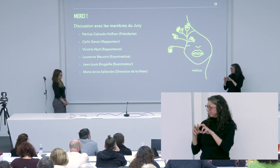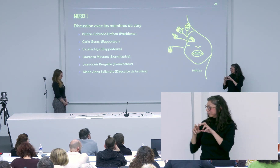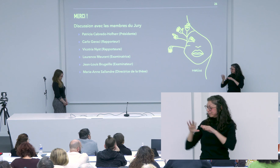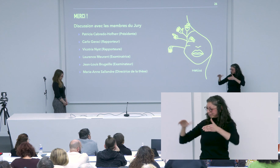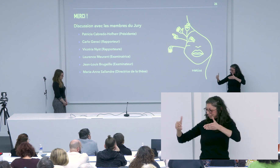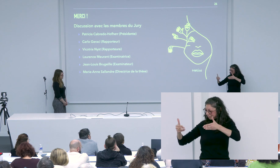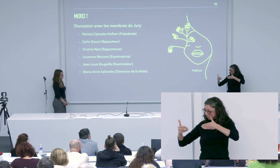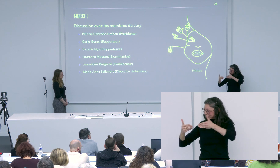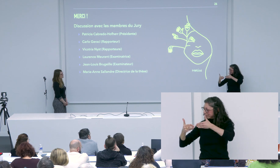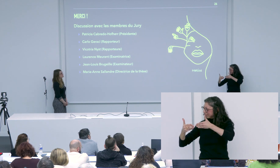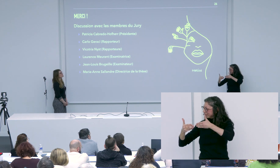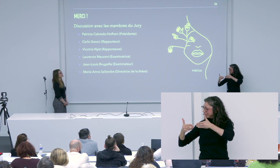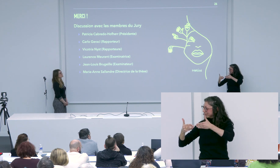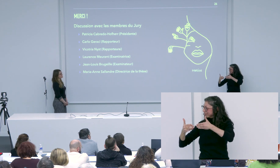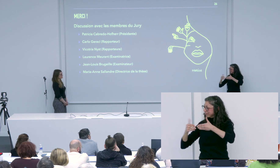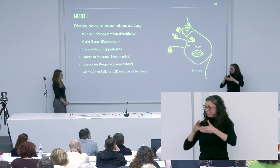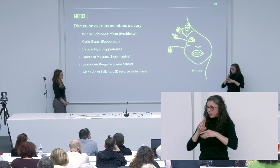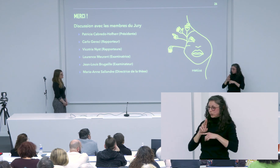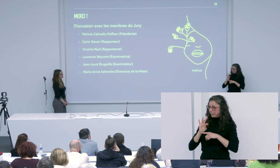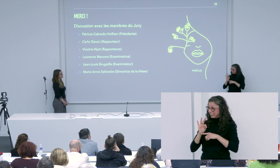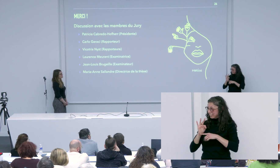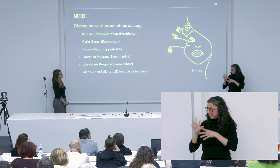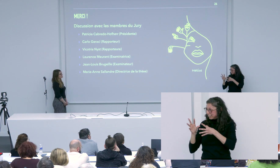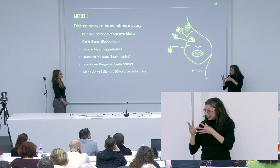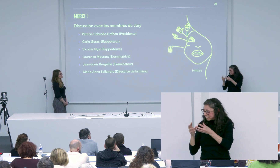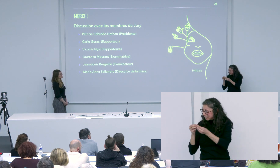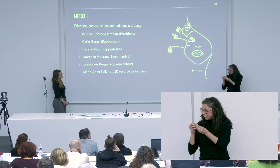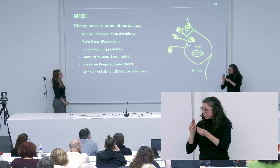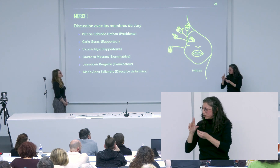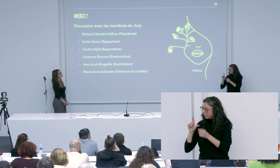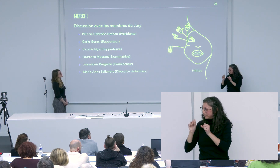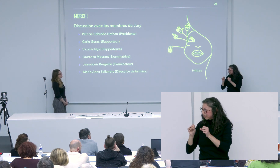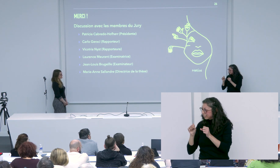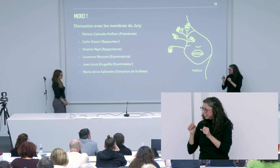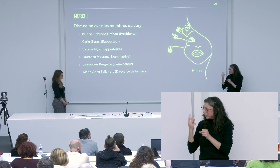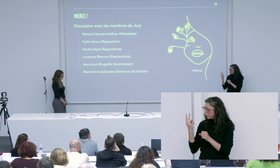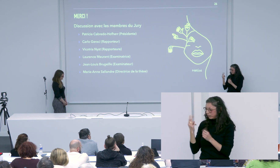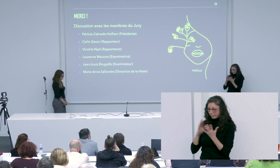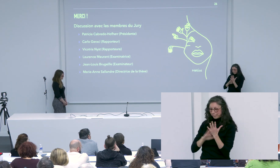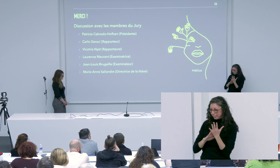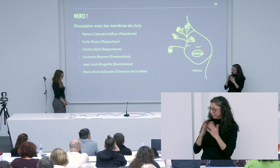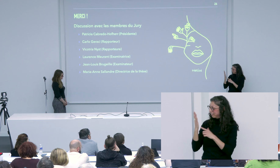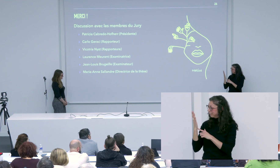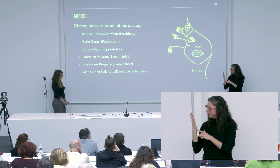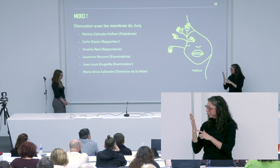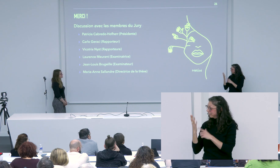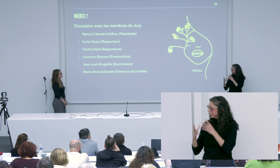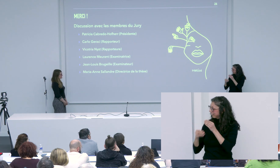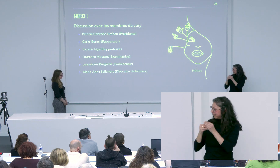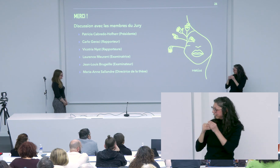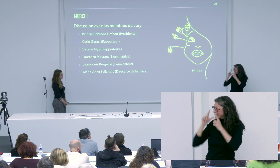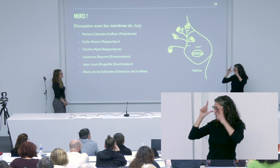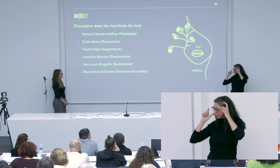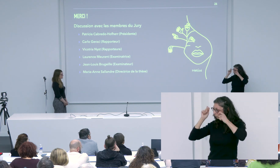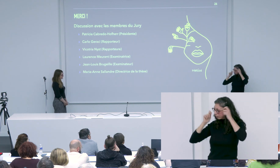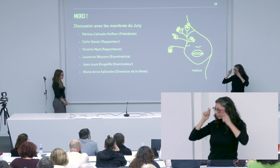et c'est vrai que Brigitte l'amène de nouvelles recherches pour justement voir un petit peu, analyser les UT, les UL de manière